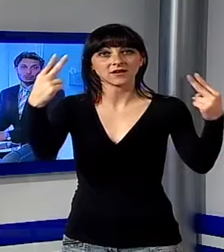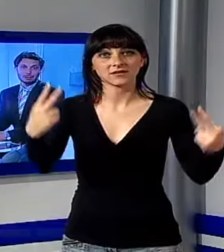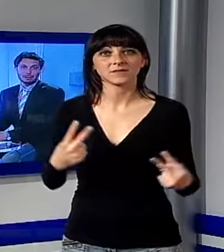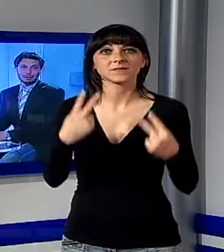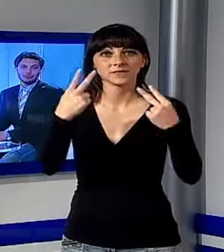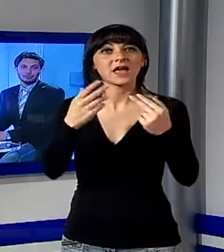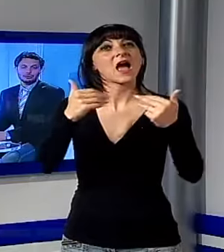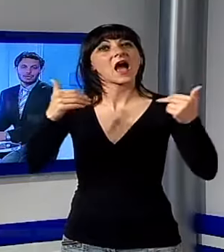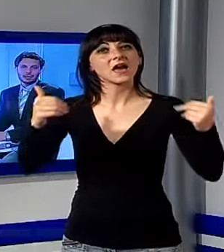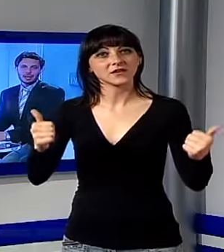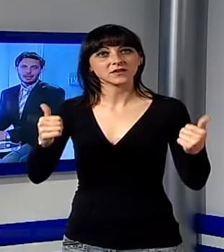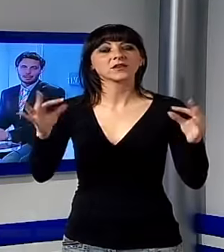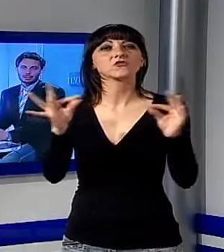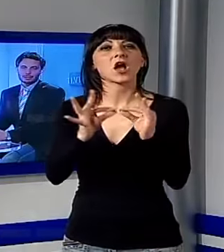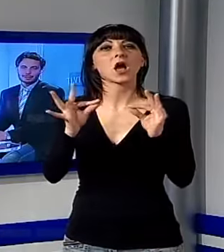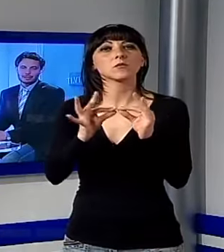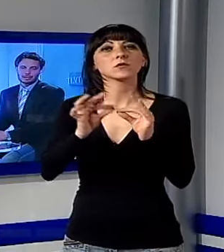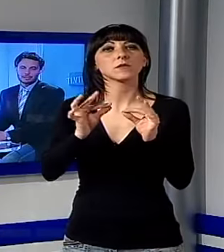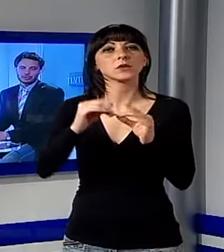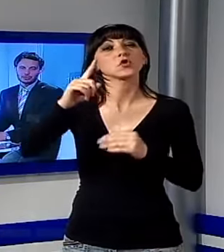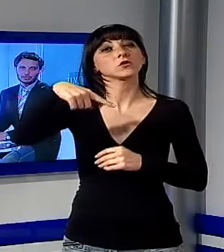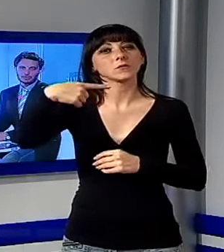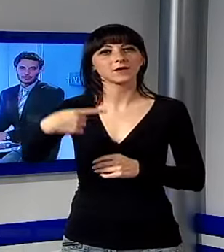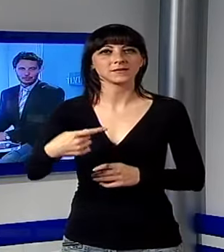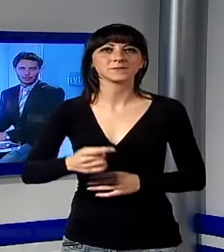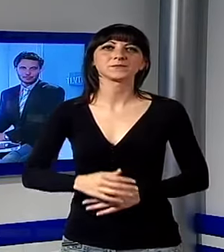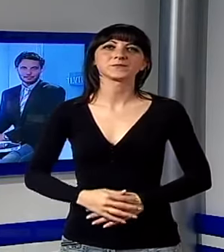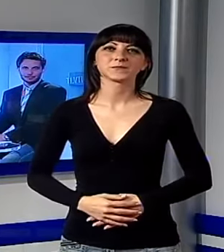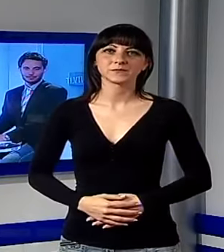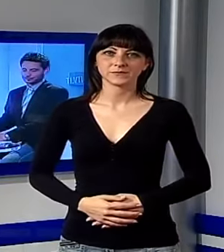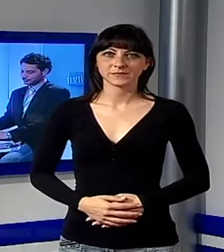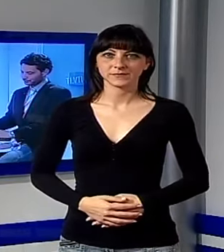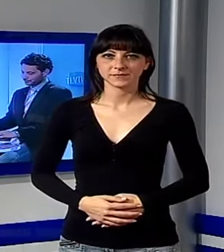adesso una breve pausa pubblicitaria e poi ancora insieme per la pagina sportiva. Fra poco.